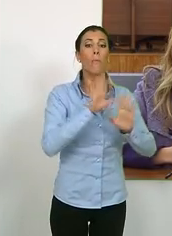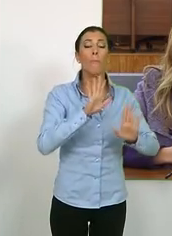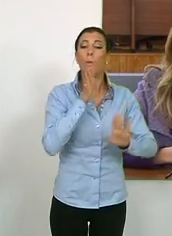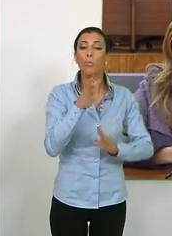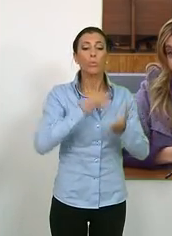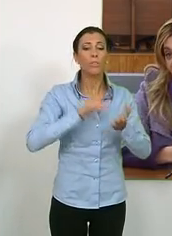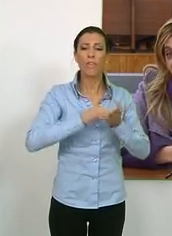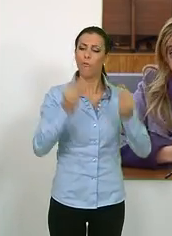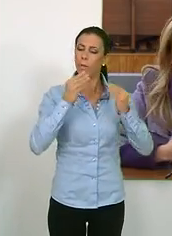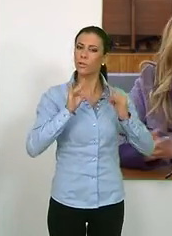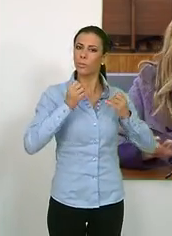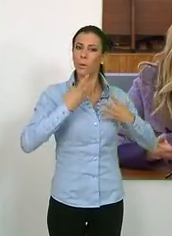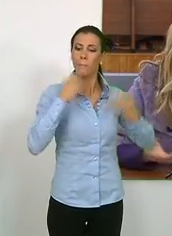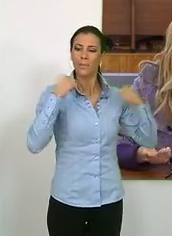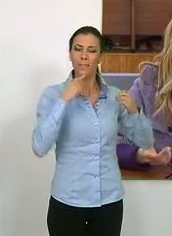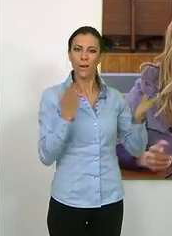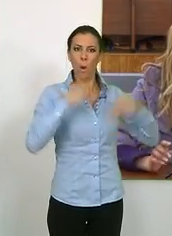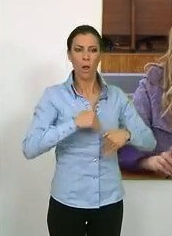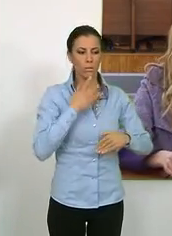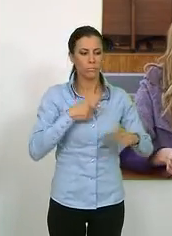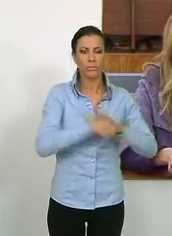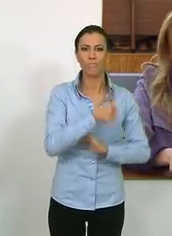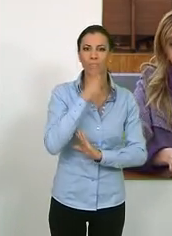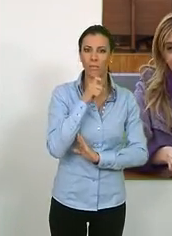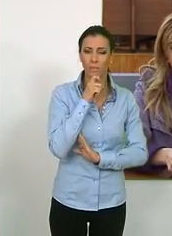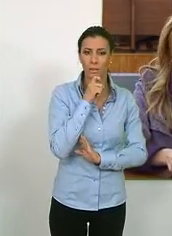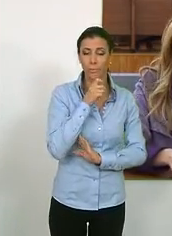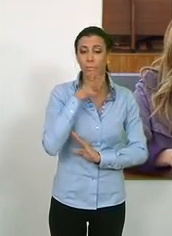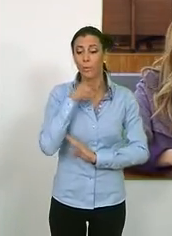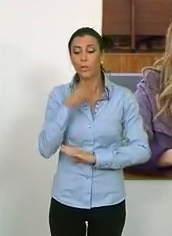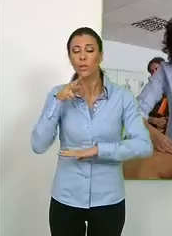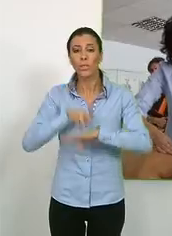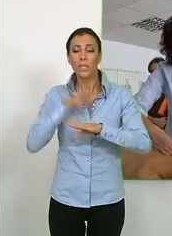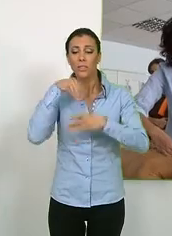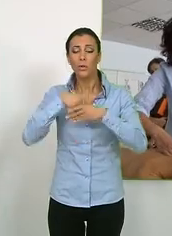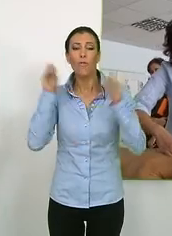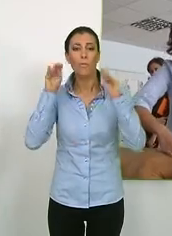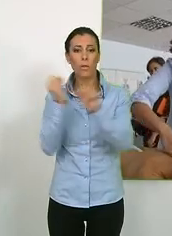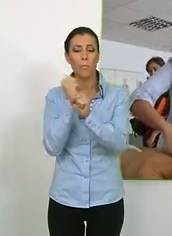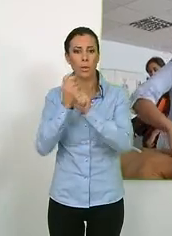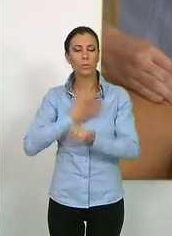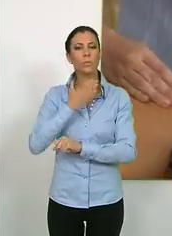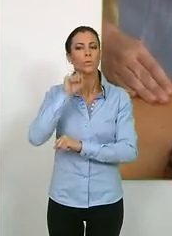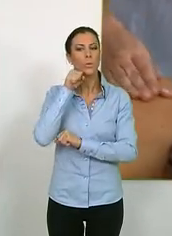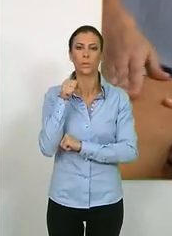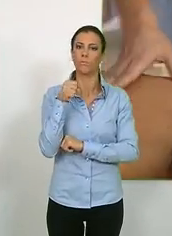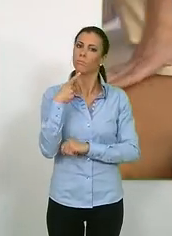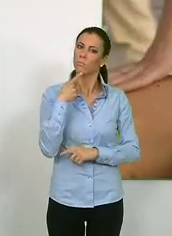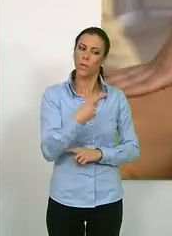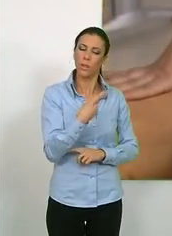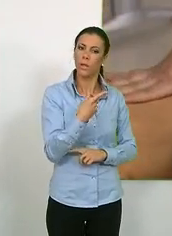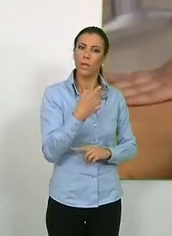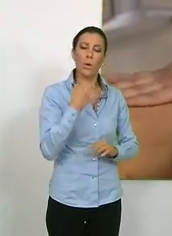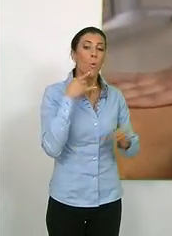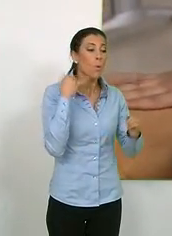de la experiencia laboral necesaria. La delegada municipal de formación y empleo del Ayuntamiento de Motril ha resaltado el